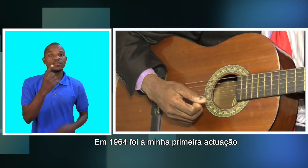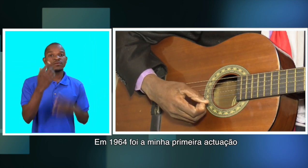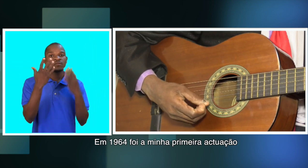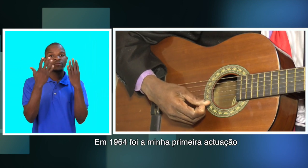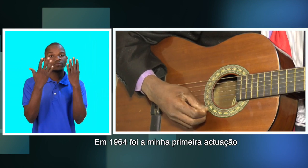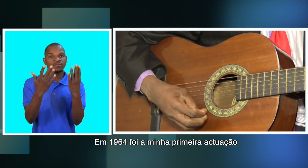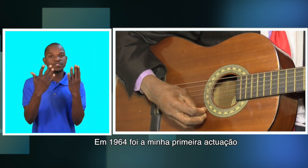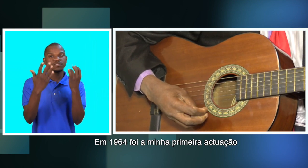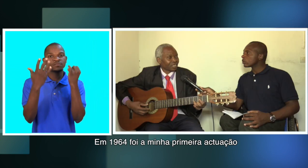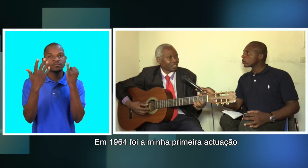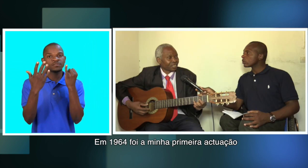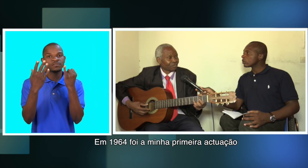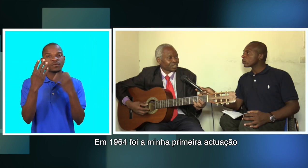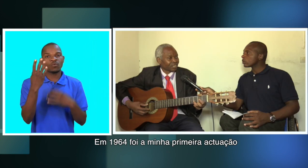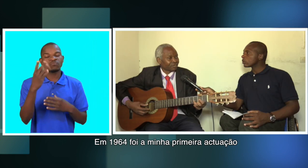foi a minha primeira atuação